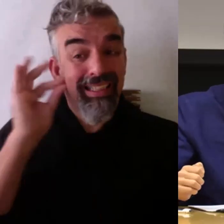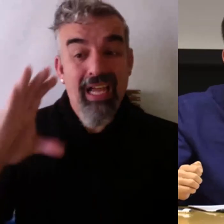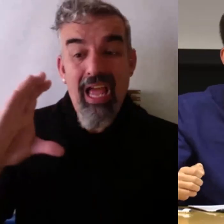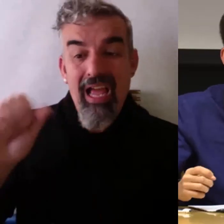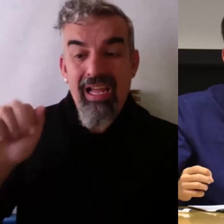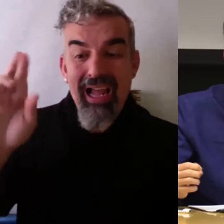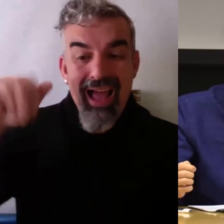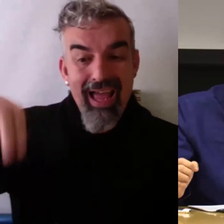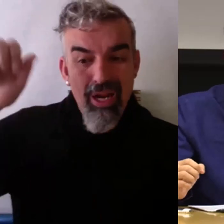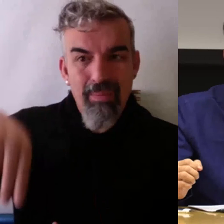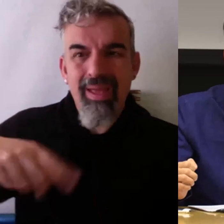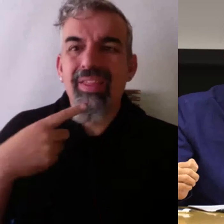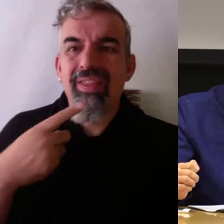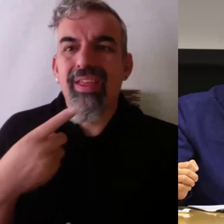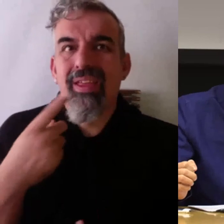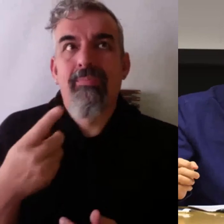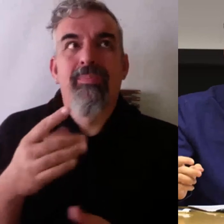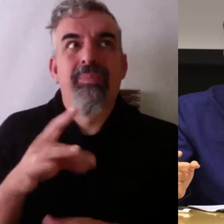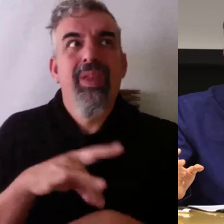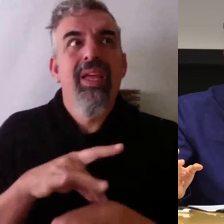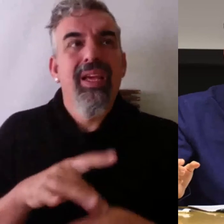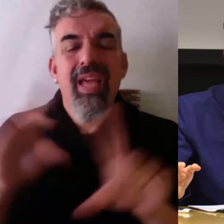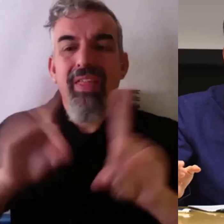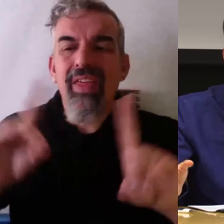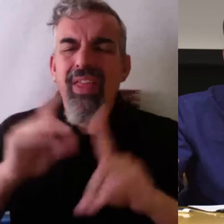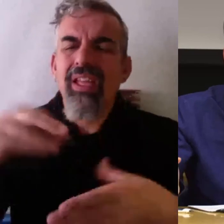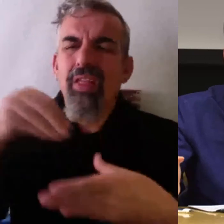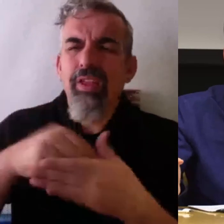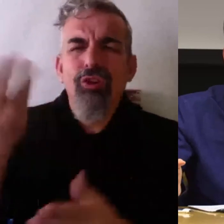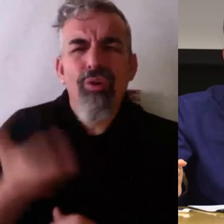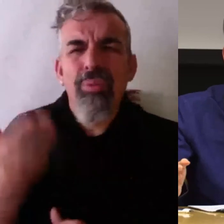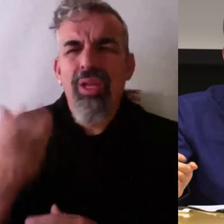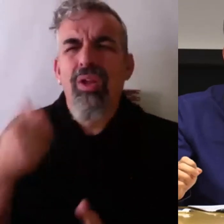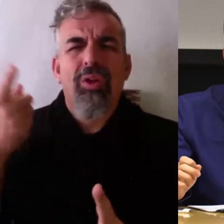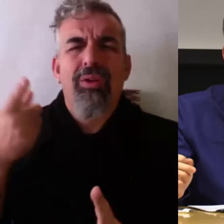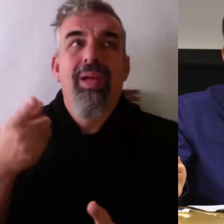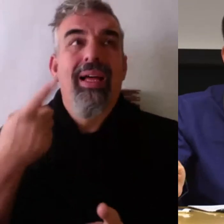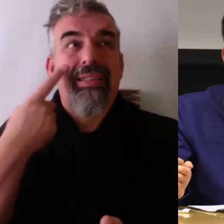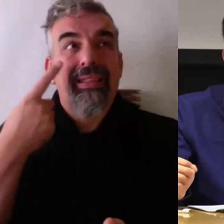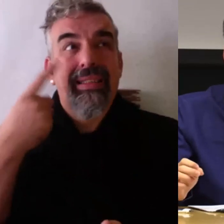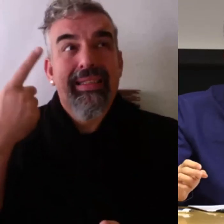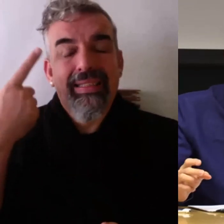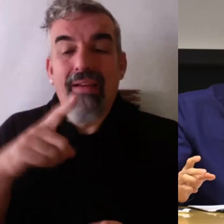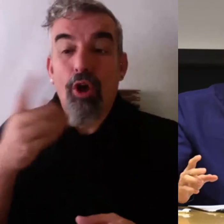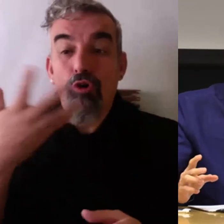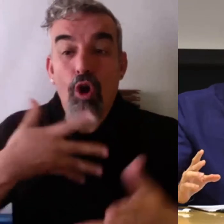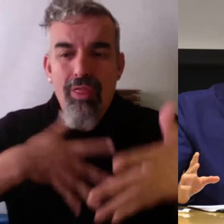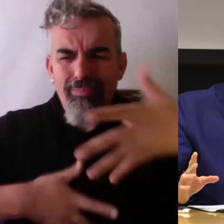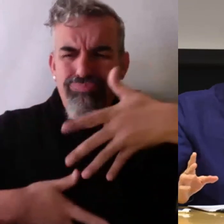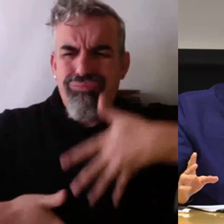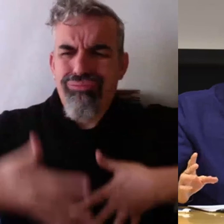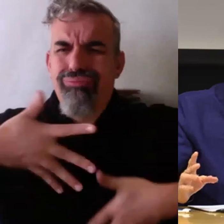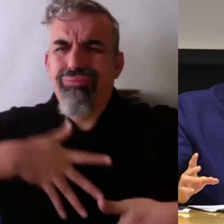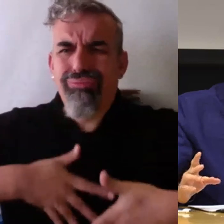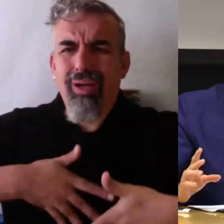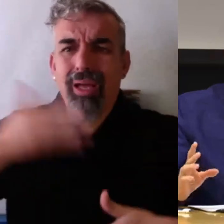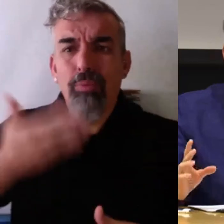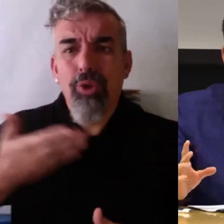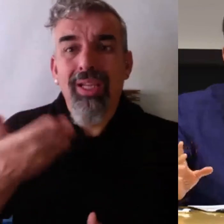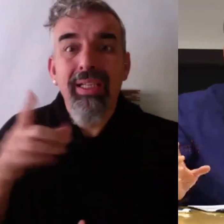medir la teoría es algo fundamental para saber si se han interiorizado los conocimientos. estoy de acuerdo,